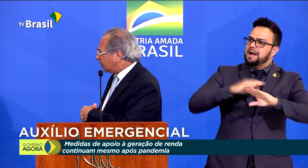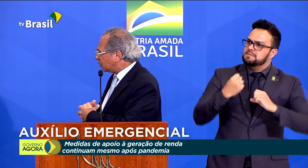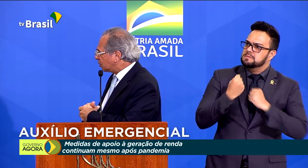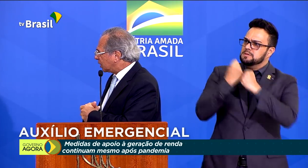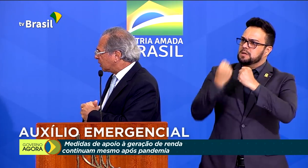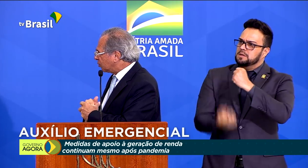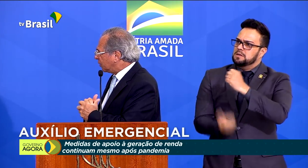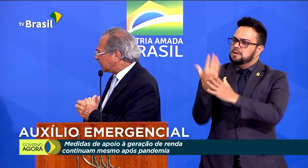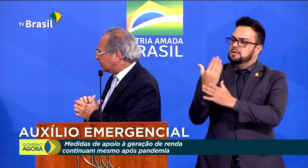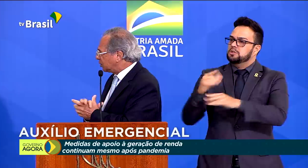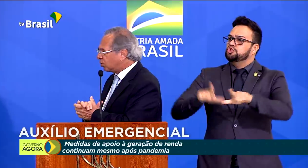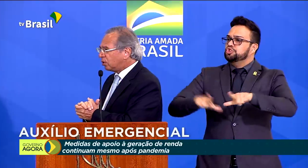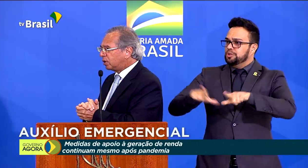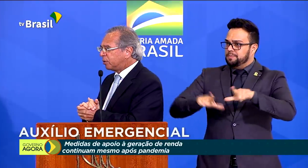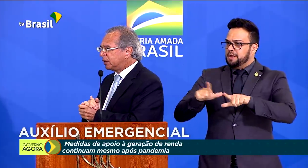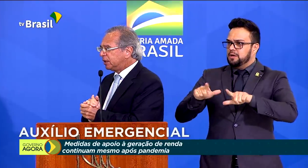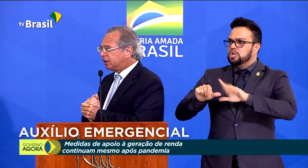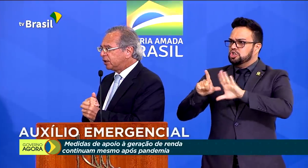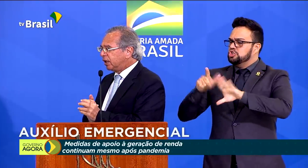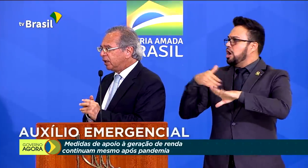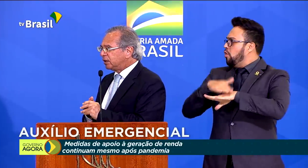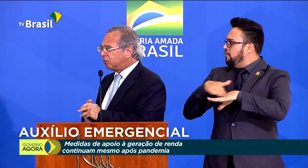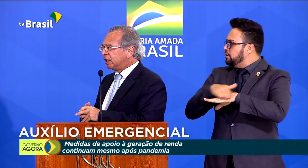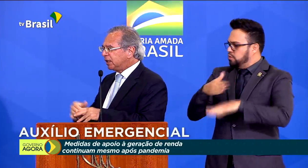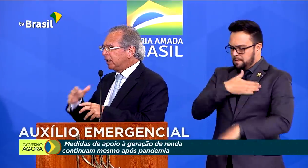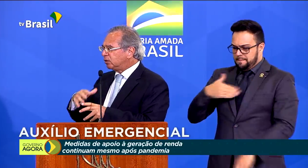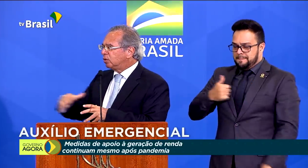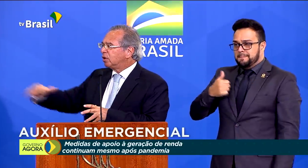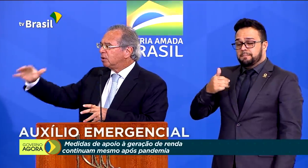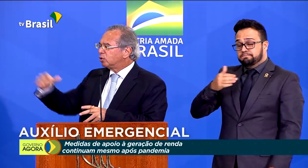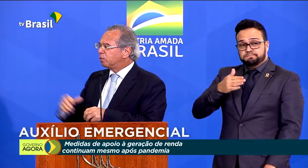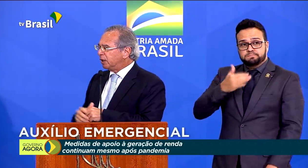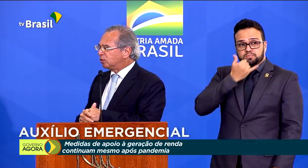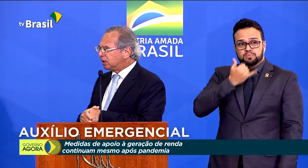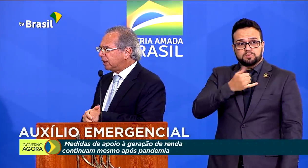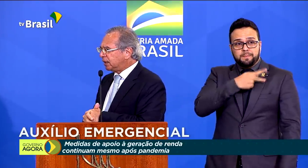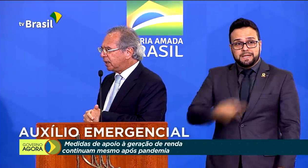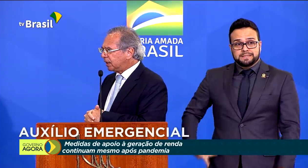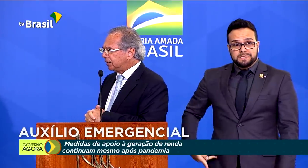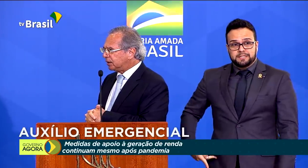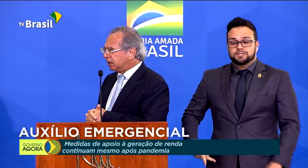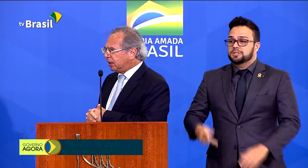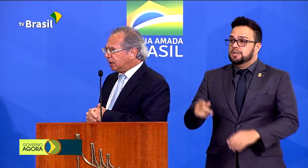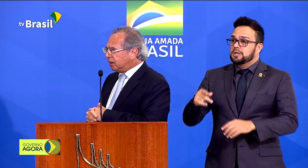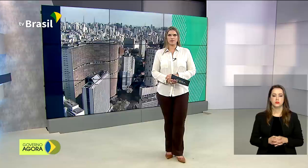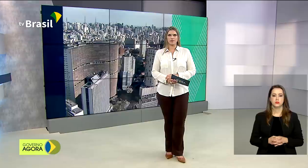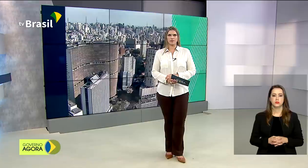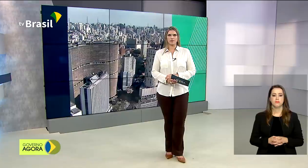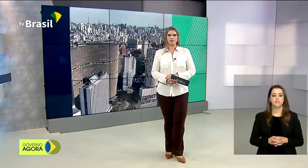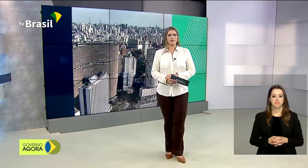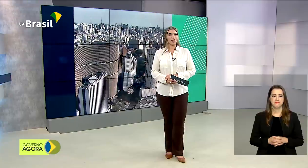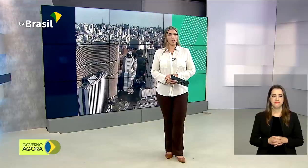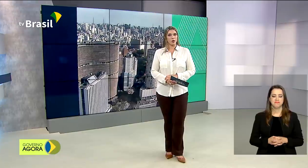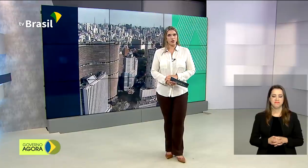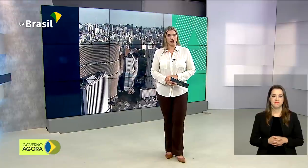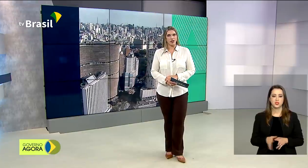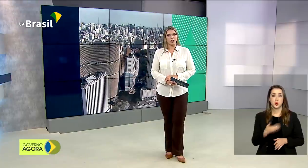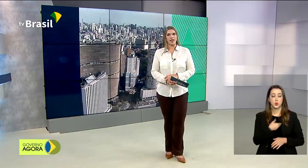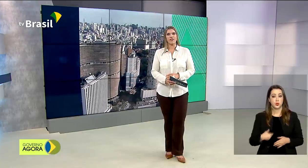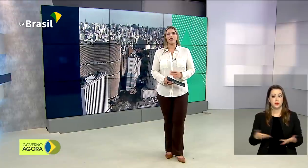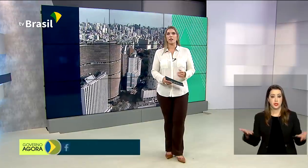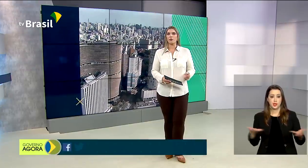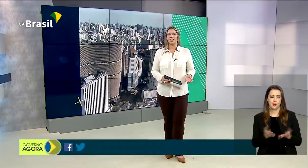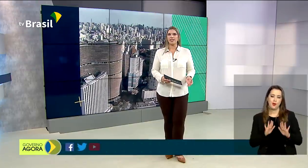geração de empregos. Já estamos conversando isso com o nosso presidente e estamos desenhando os planos de saída da crise. O